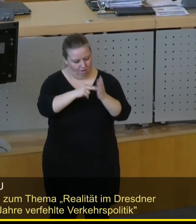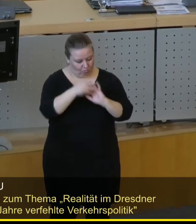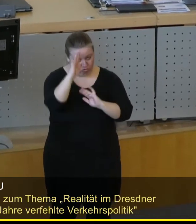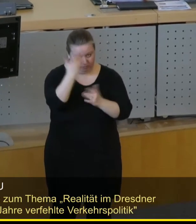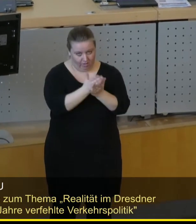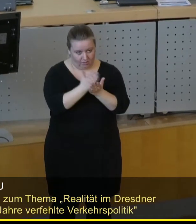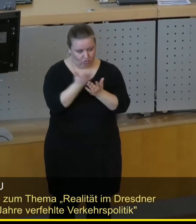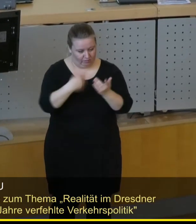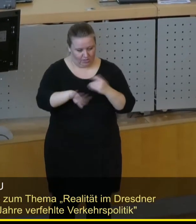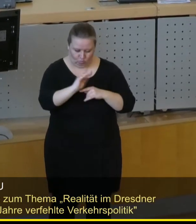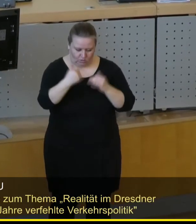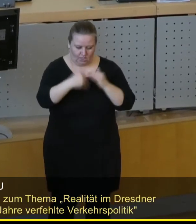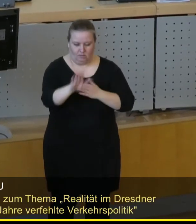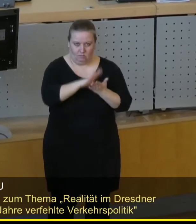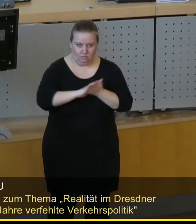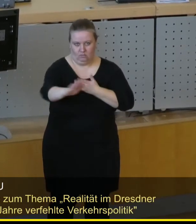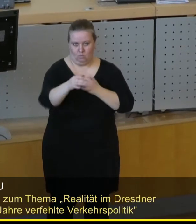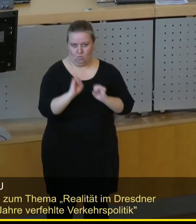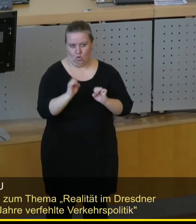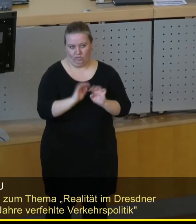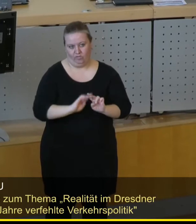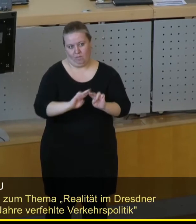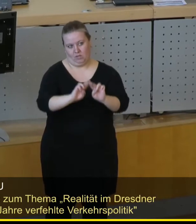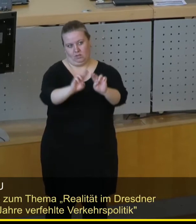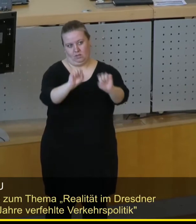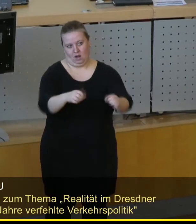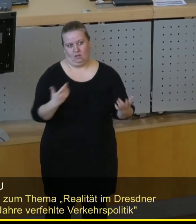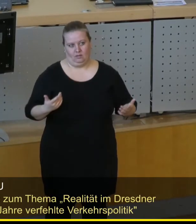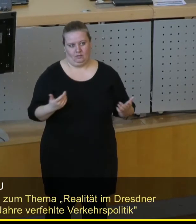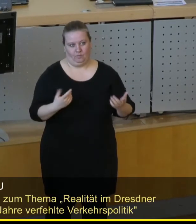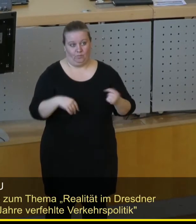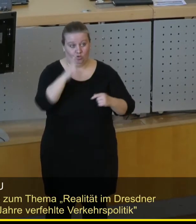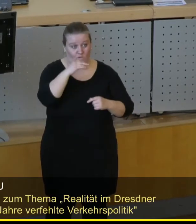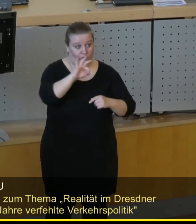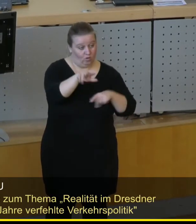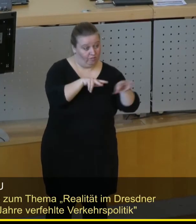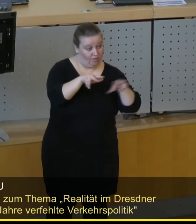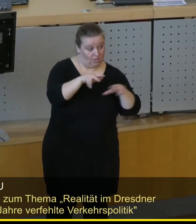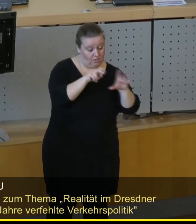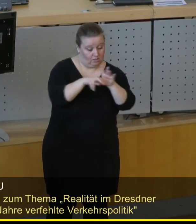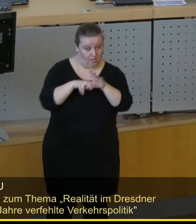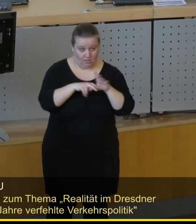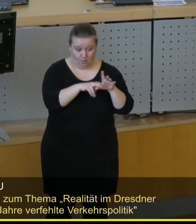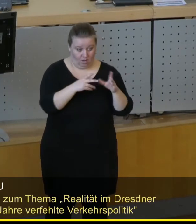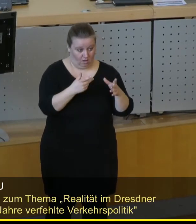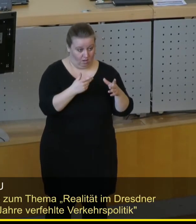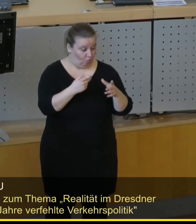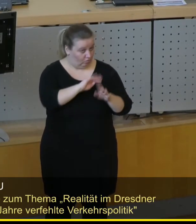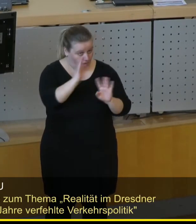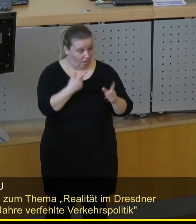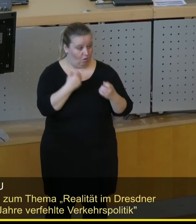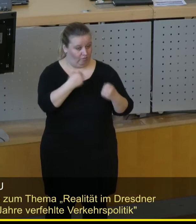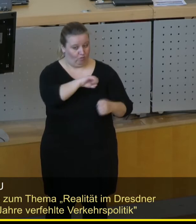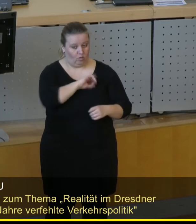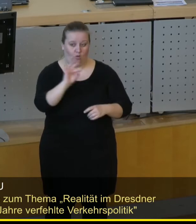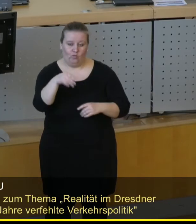endlich mal verbessern können. Und somit nicht nur für die Verkehrsteilnehmer in allen Verkehrsträgern, sondern